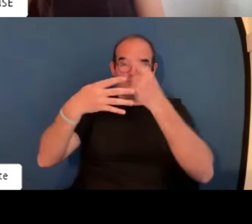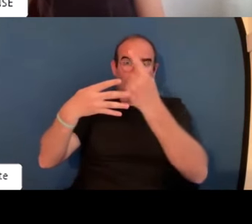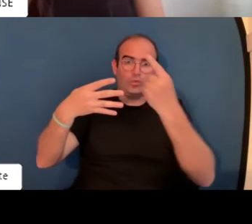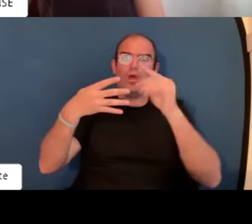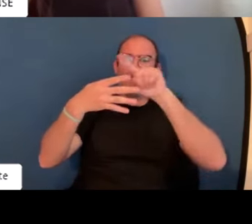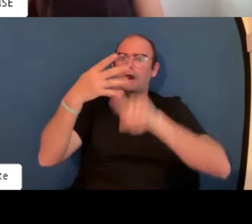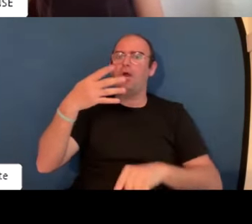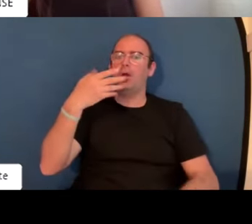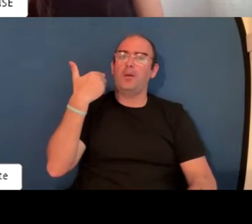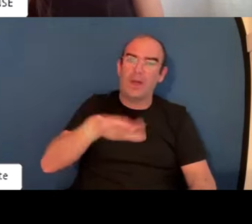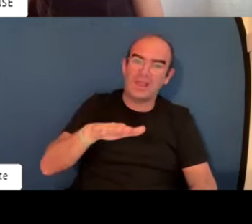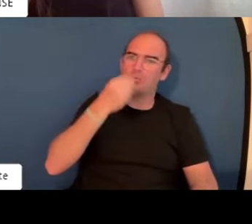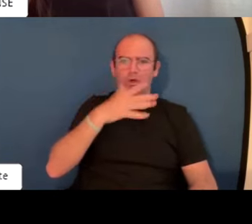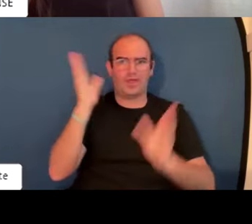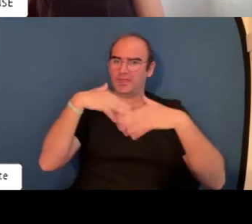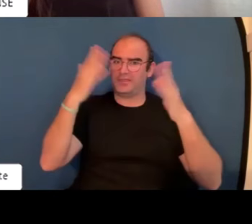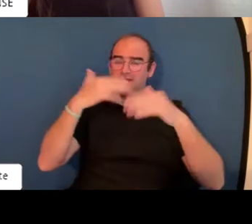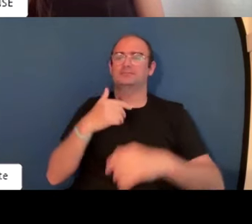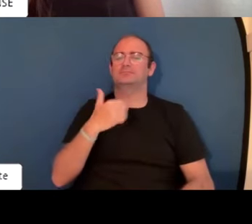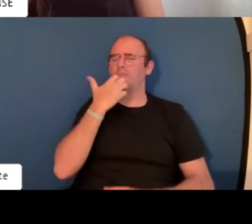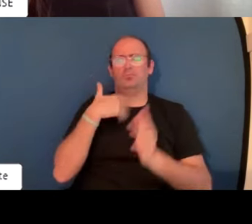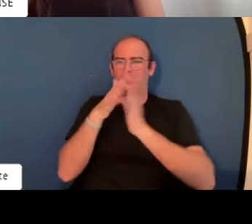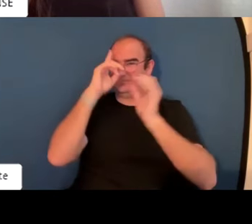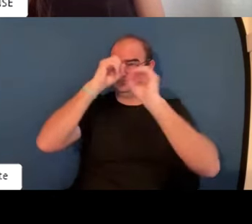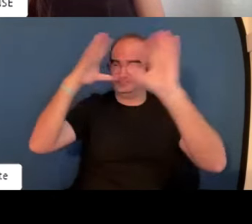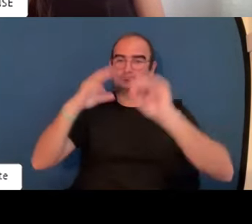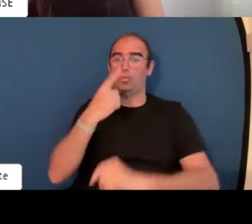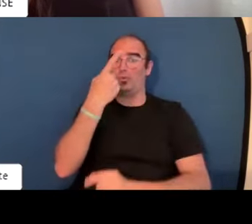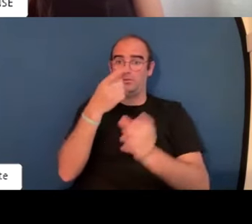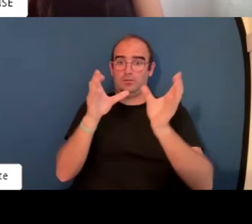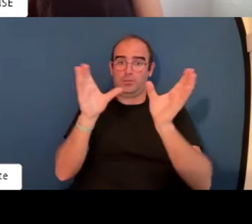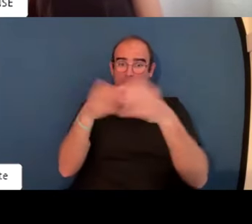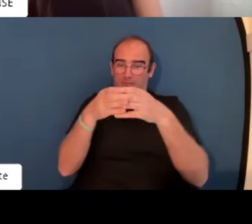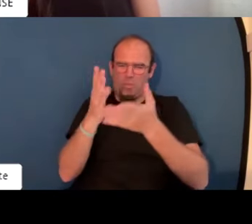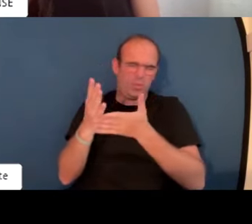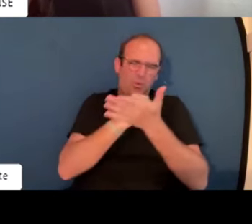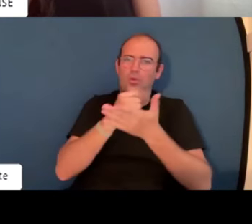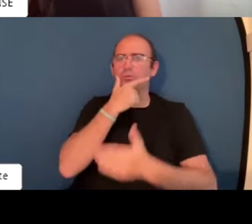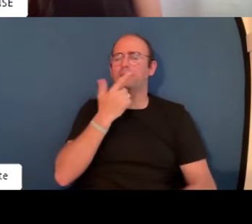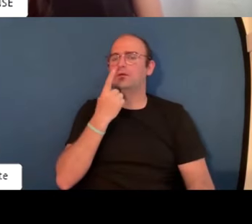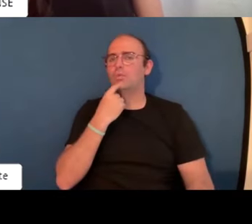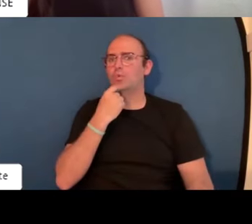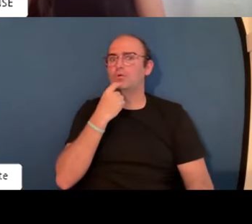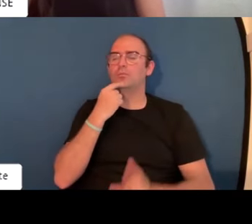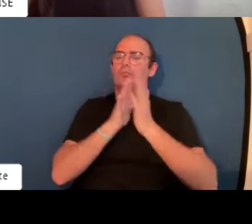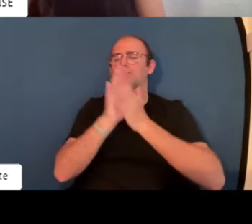humana tiene estas cuatro características dentro. Ni bien ni mal. Simplemente para que os hagáis una idea